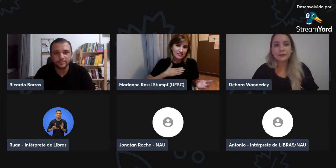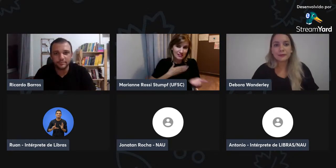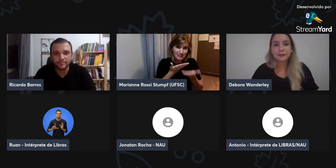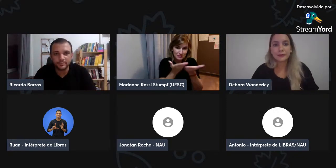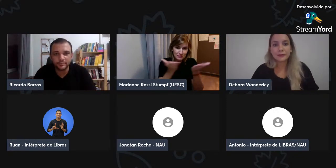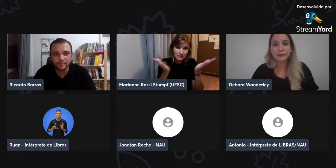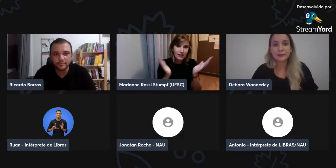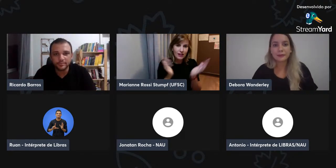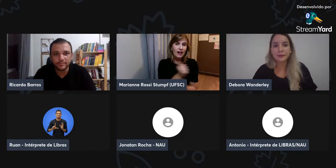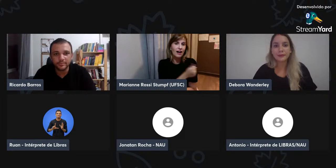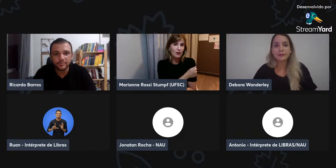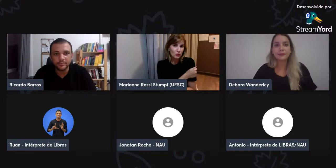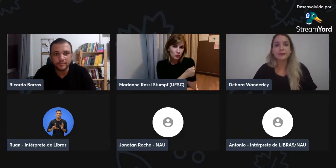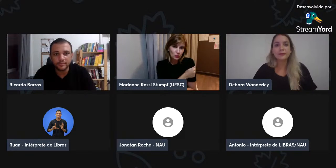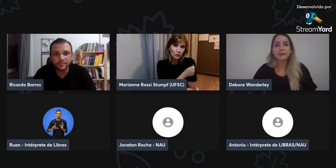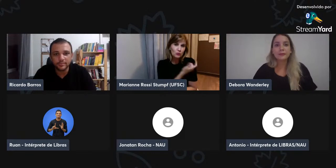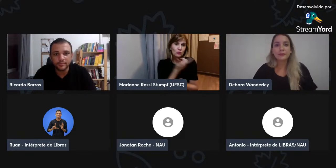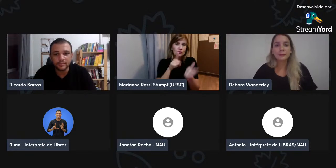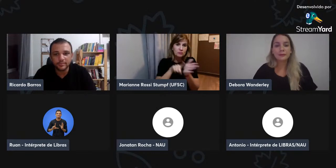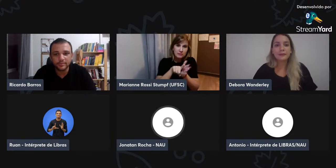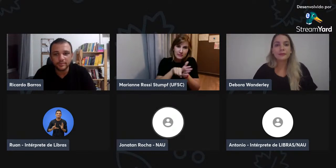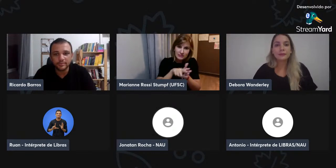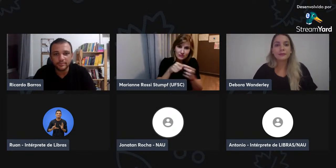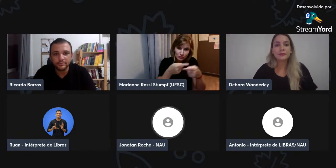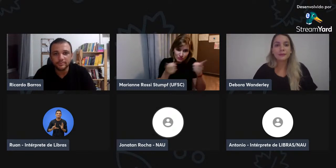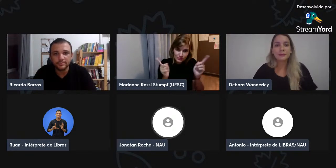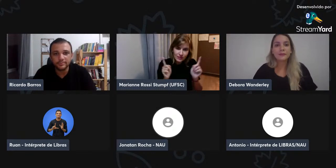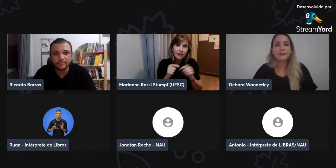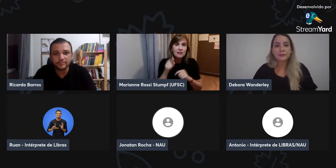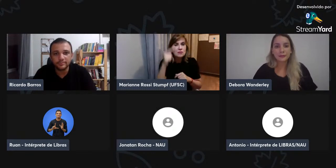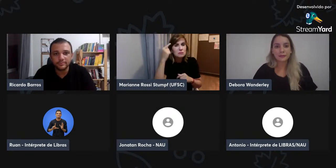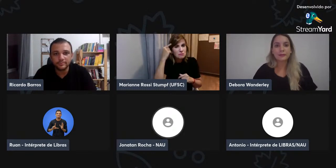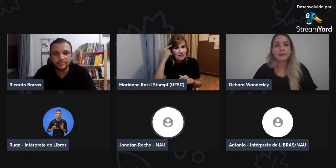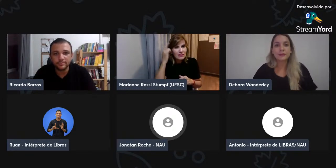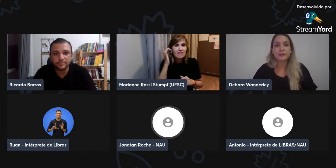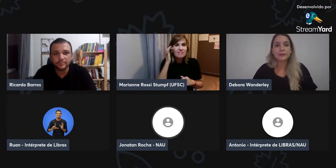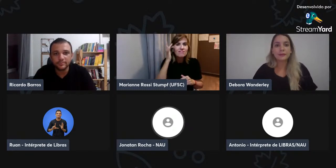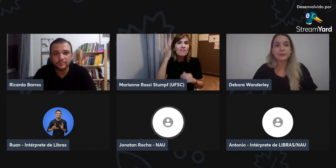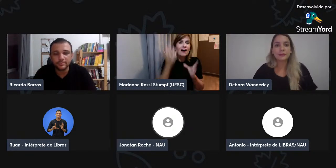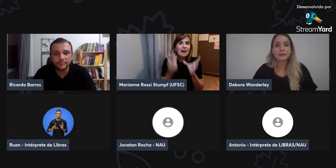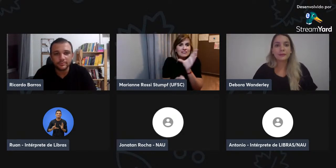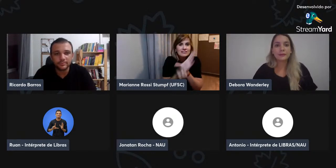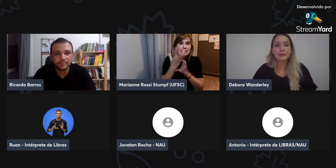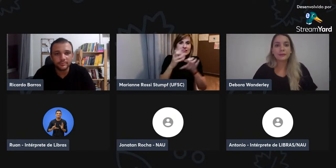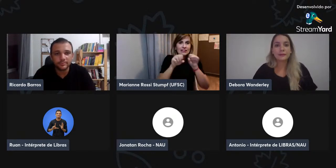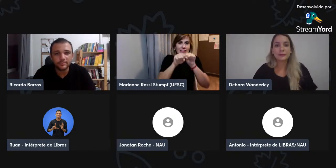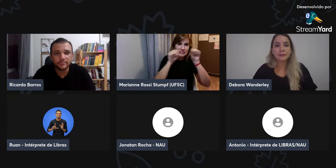Pode complementar, professor, antes de ter. Então, em relação aos alunos,